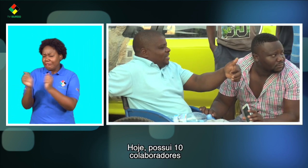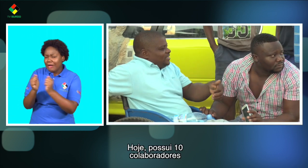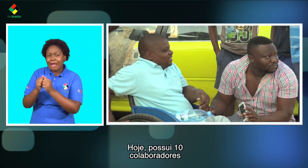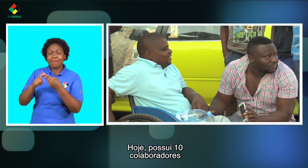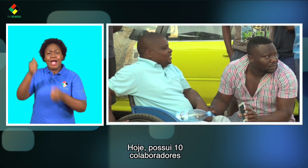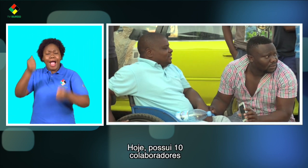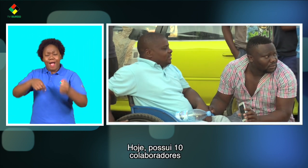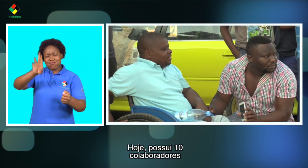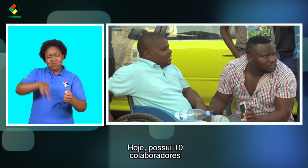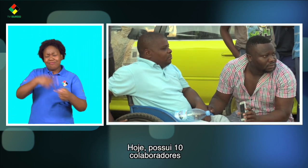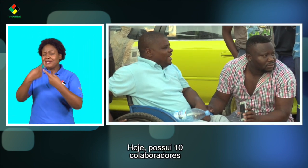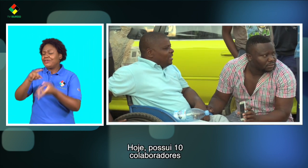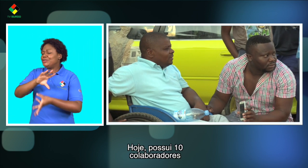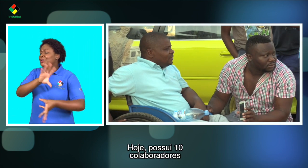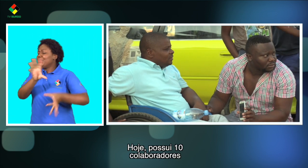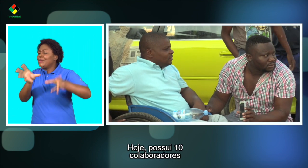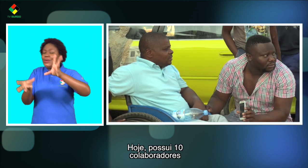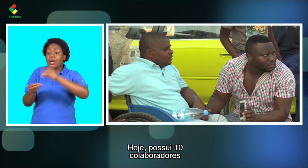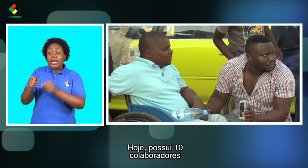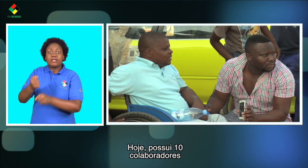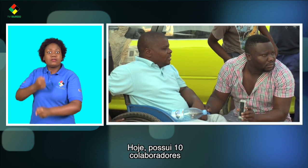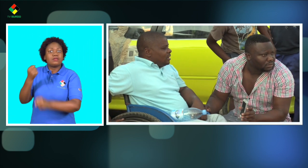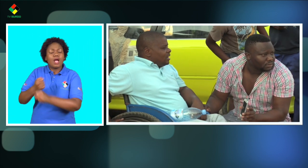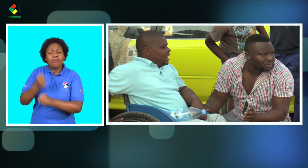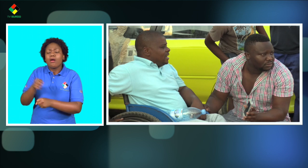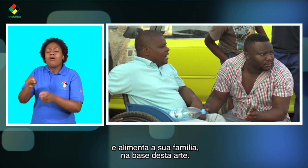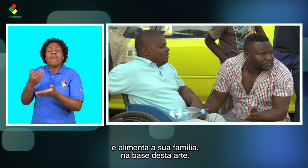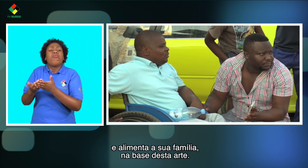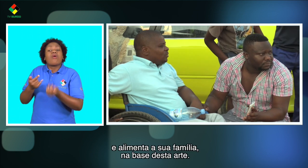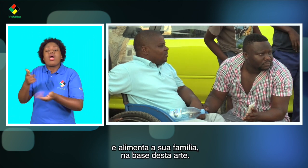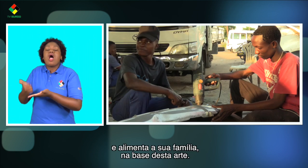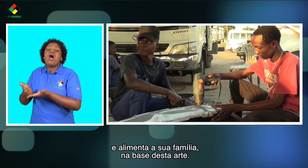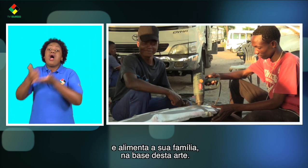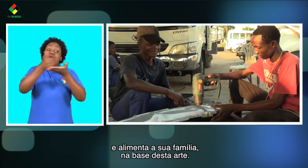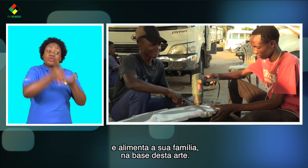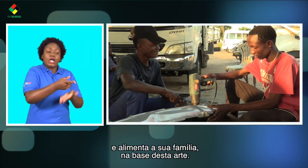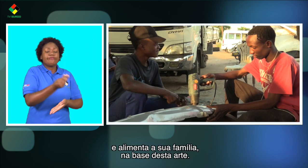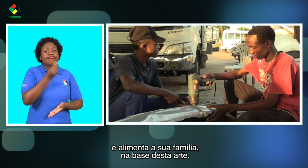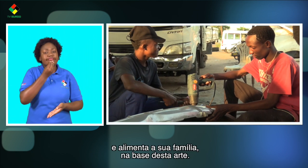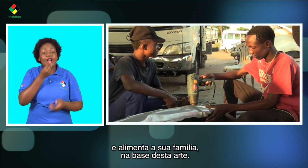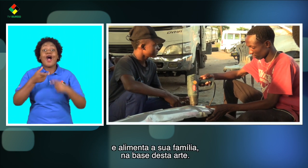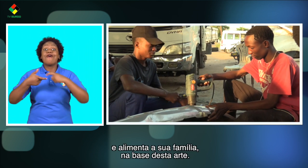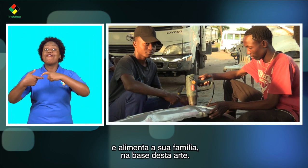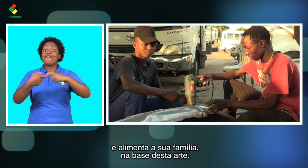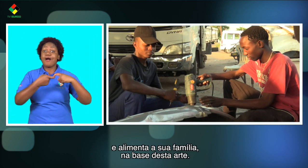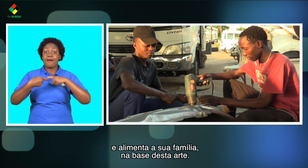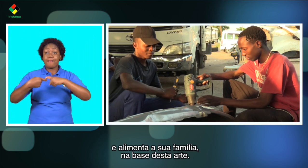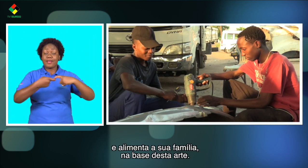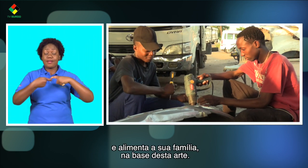Hoje possui 10 colaboradores e alimenta sua família na base desta arte.